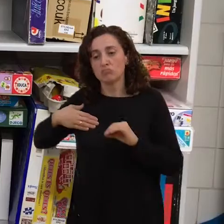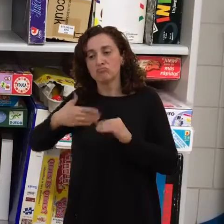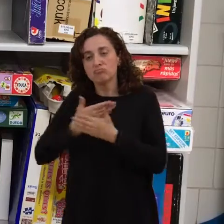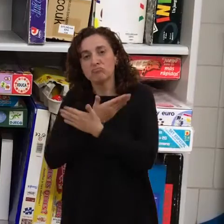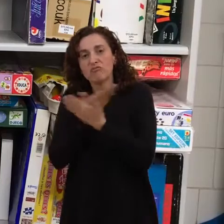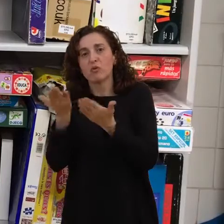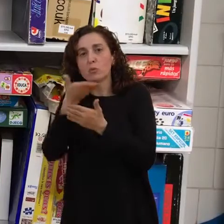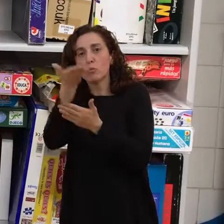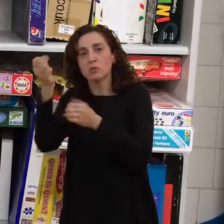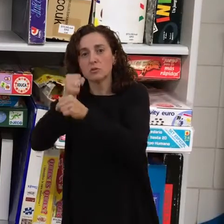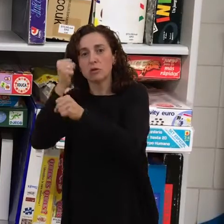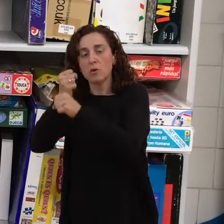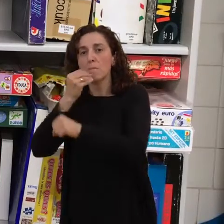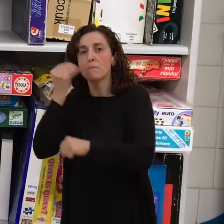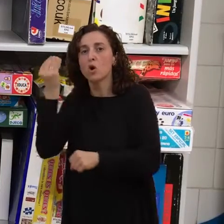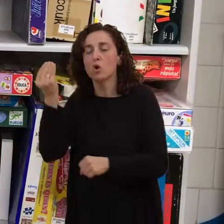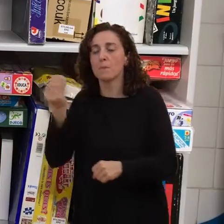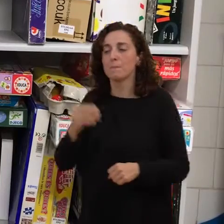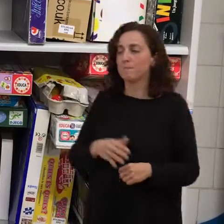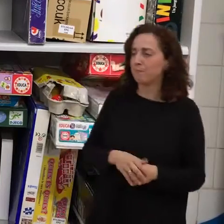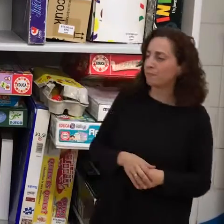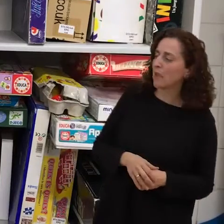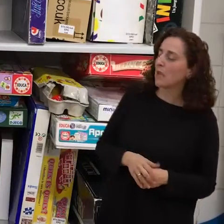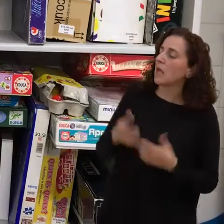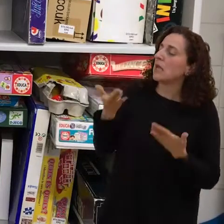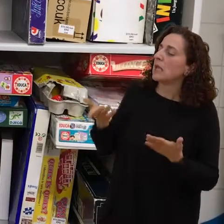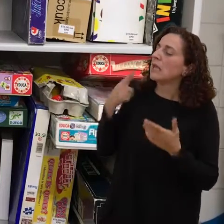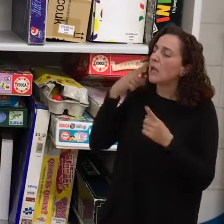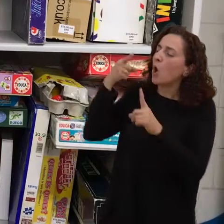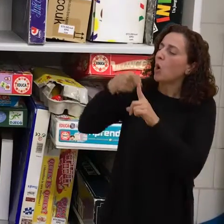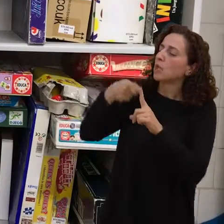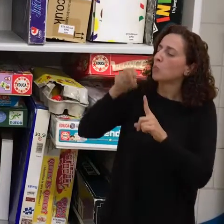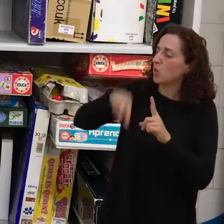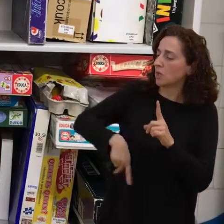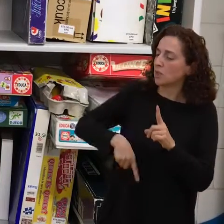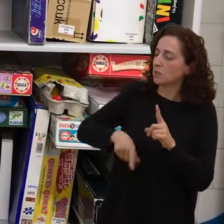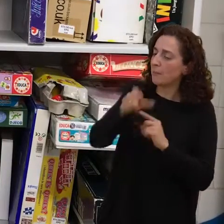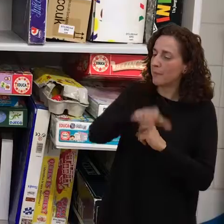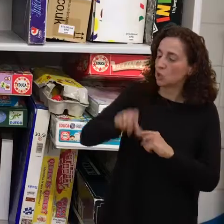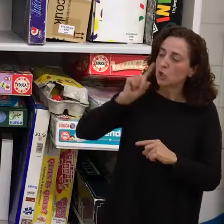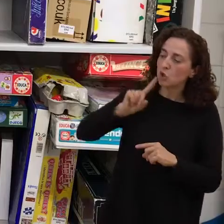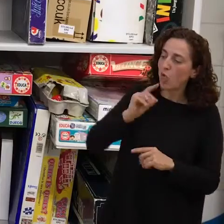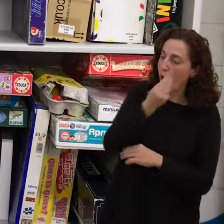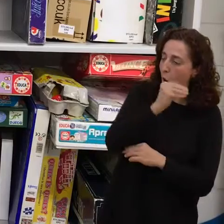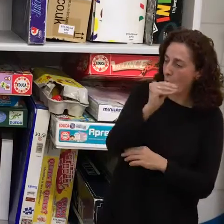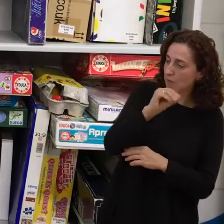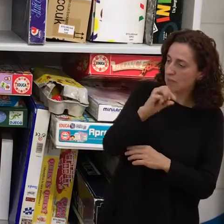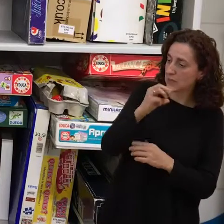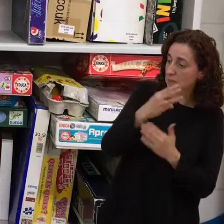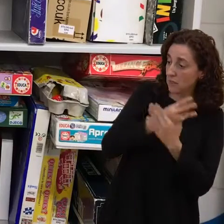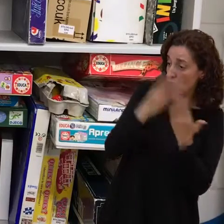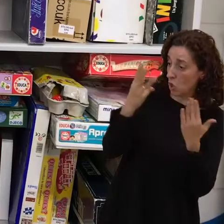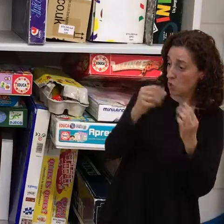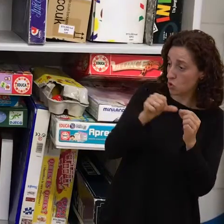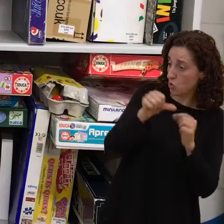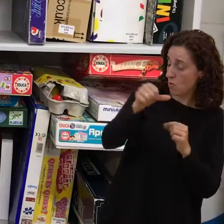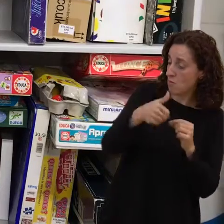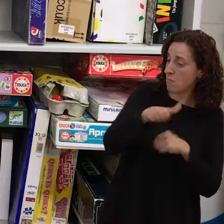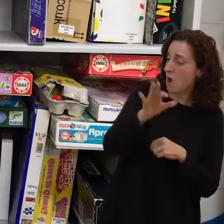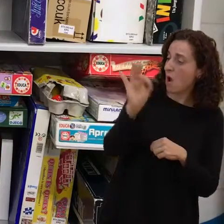¿Y a quién va dirigido concretamente? ¿A las personas sordas más jóvenes, de 18 años en adelante, o a las personas que tienen de 40